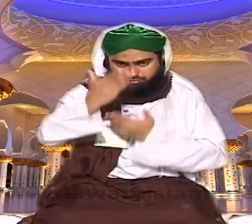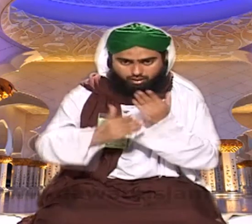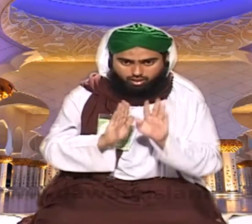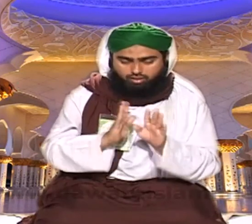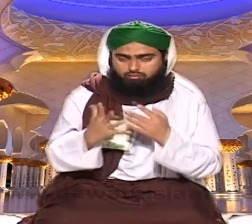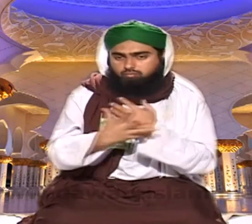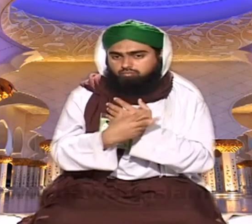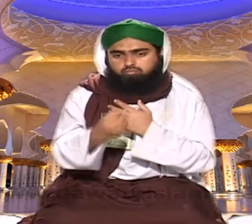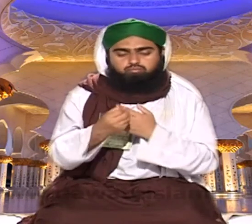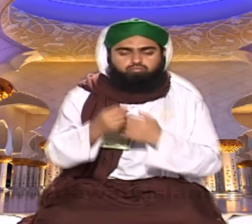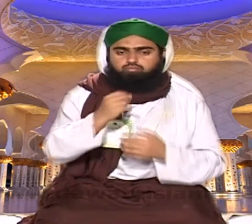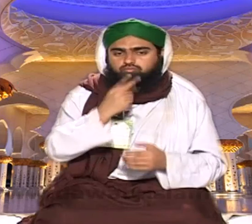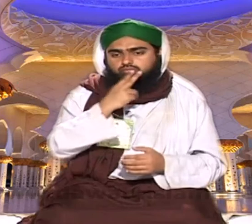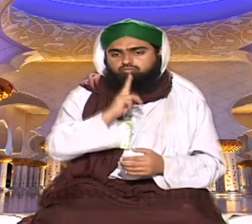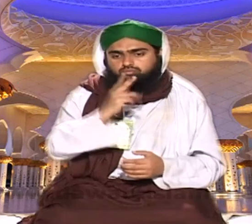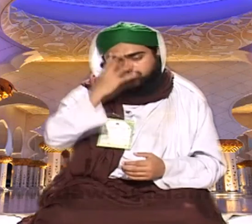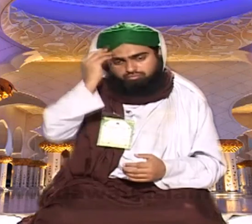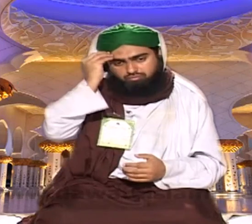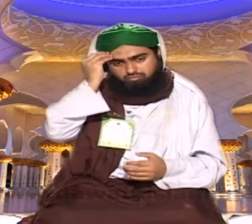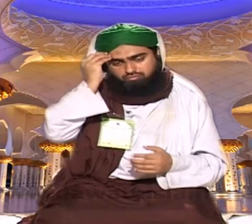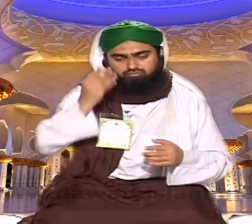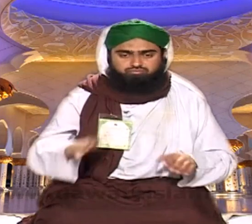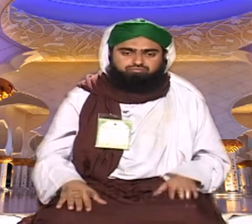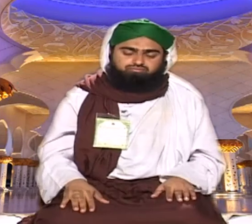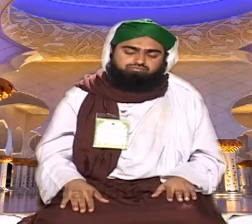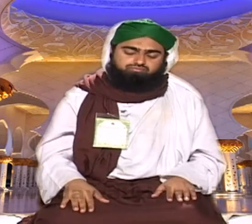اللہم مغفر لی اس کی کیا فضیلت بتائی تھی